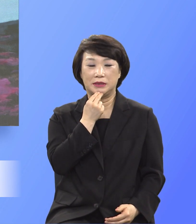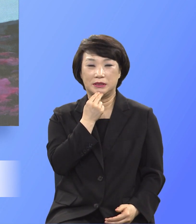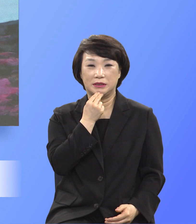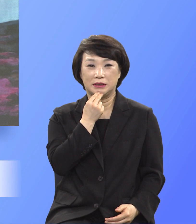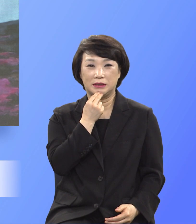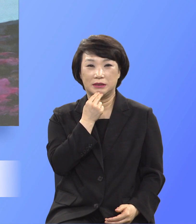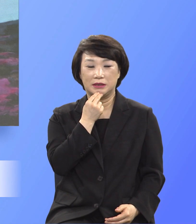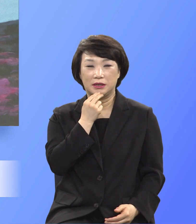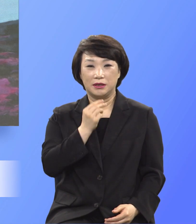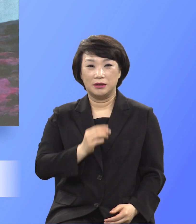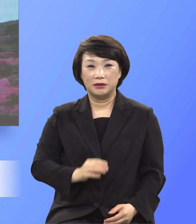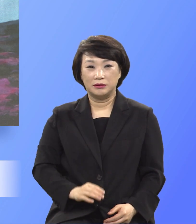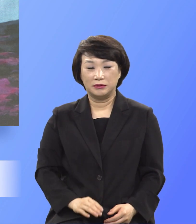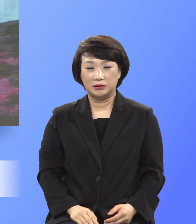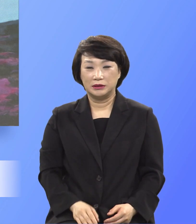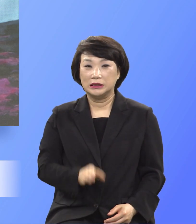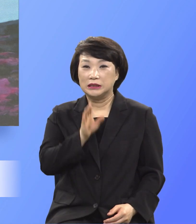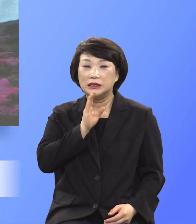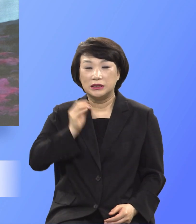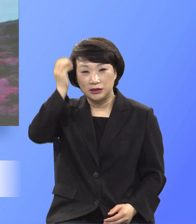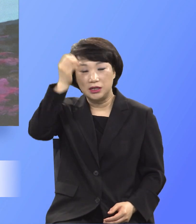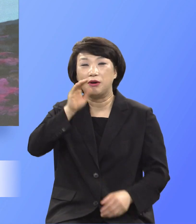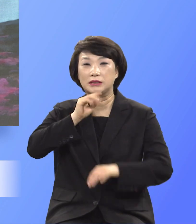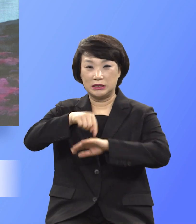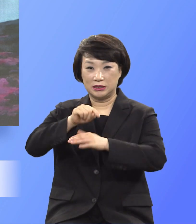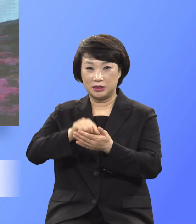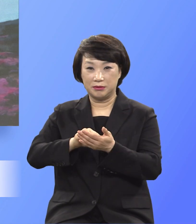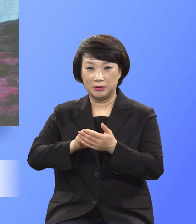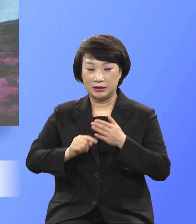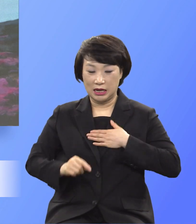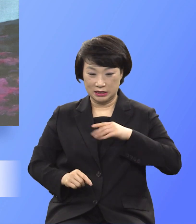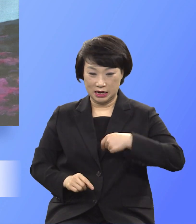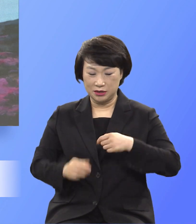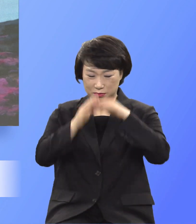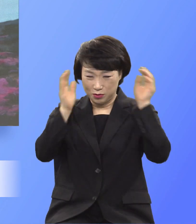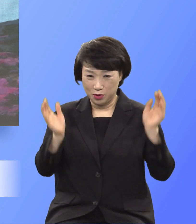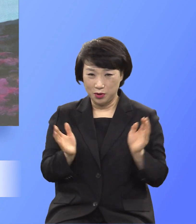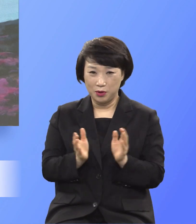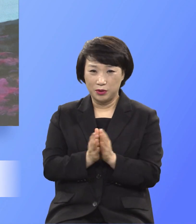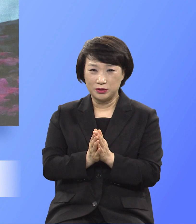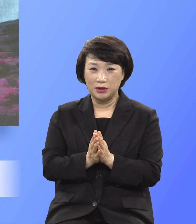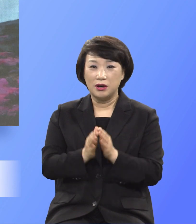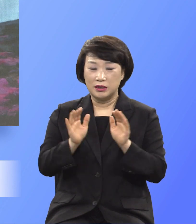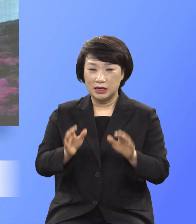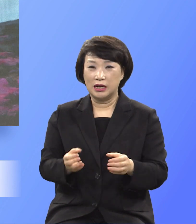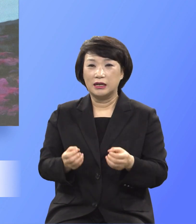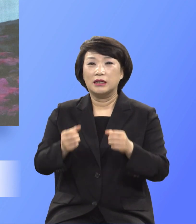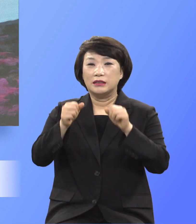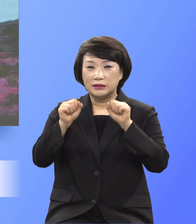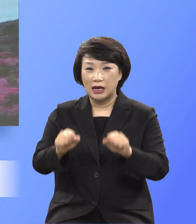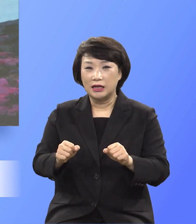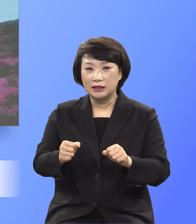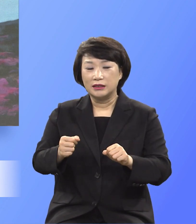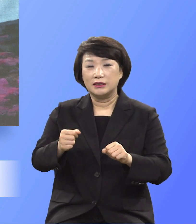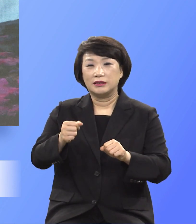하며 신령과 진정으로 자신의 전부를 산채물로 드리는 가장